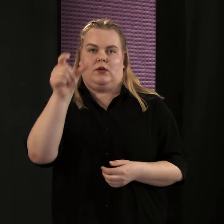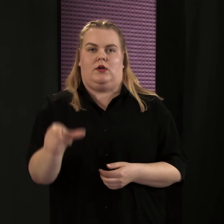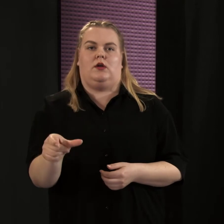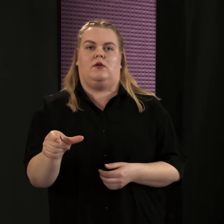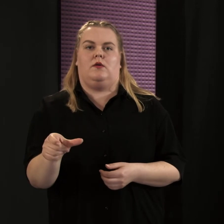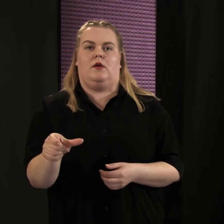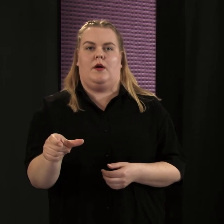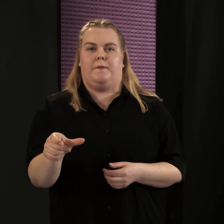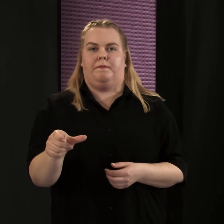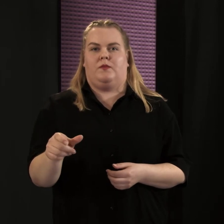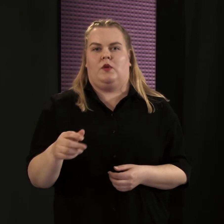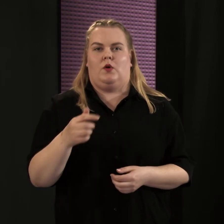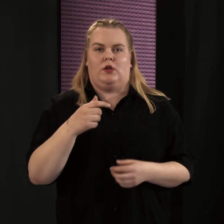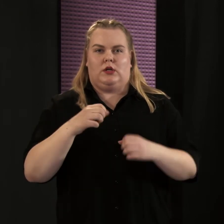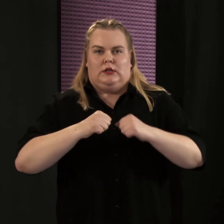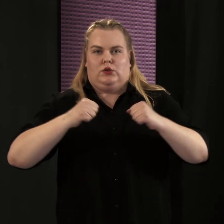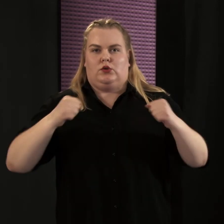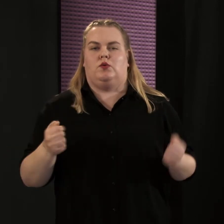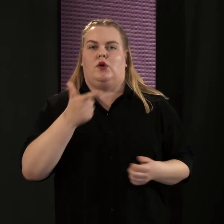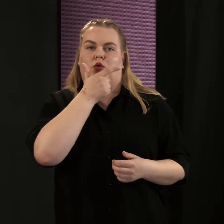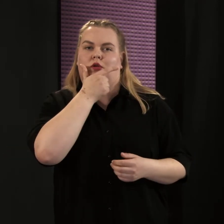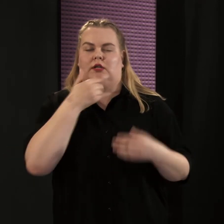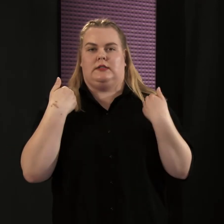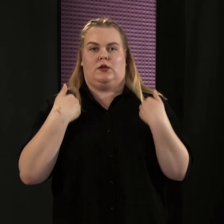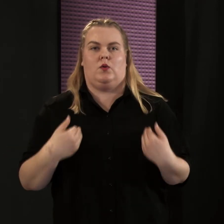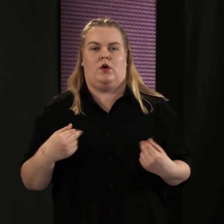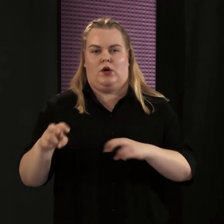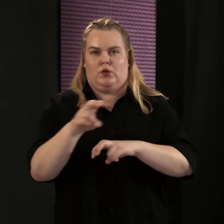oli suurentunut riski kuolla tutkimuksen seurannan aikana.